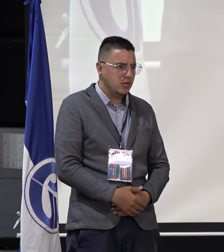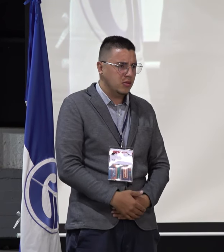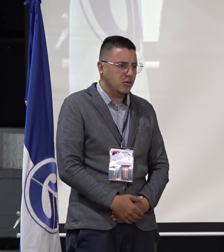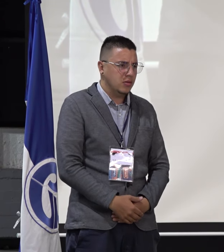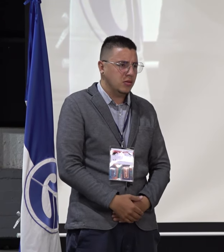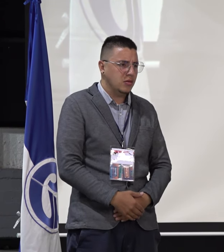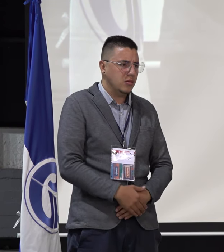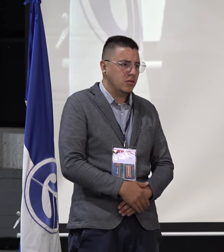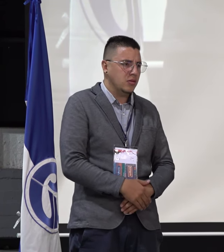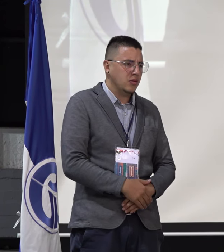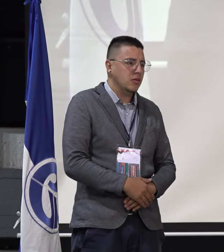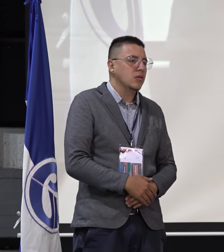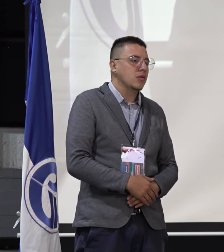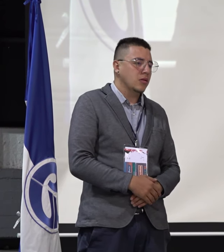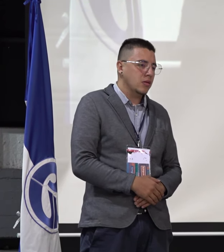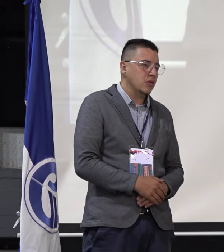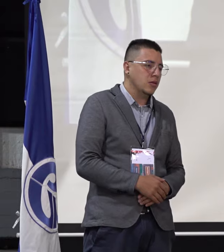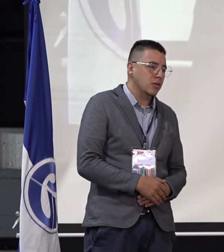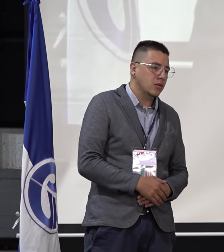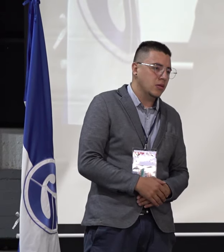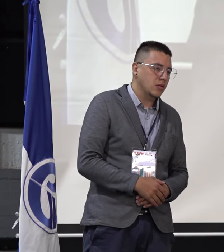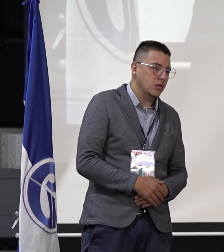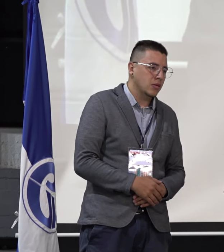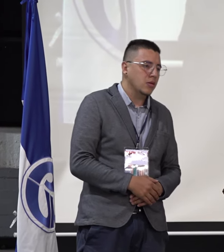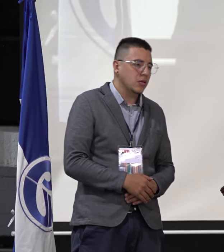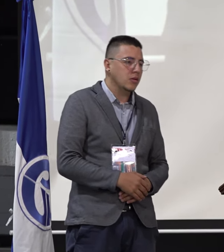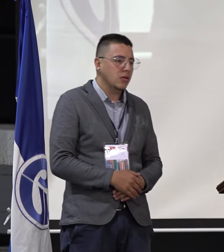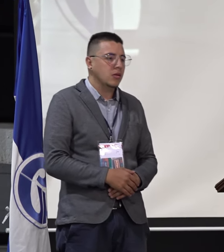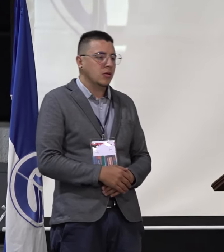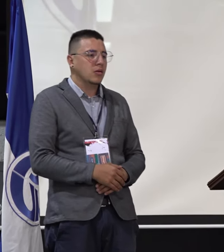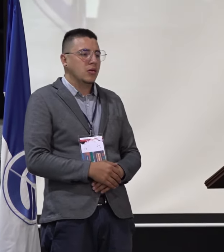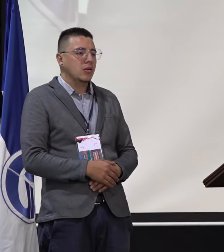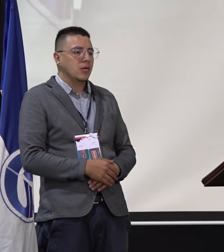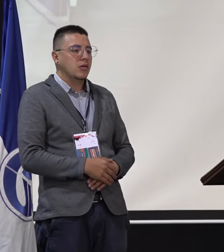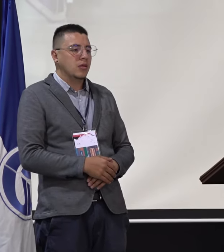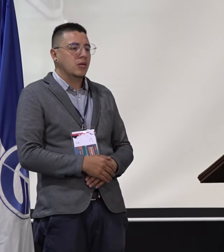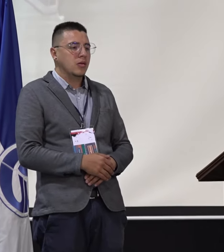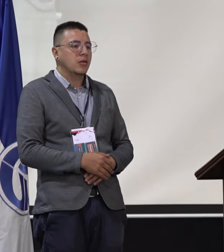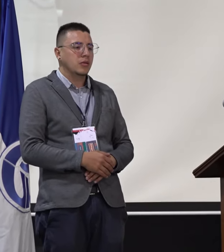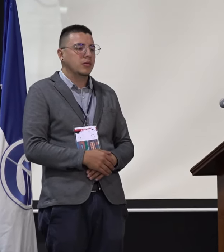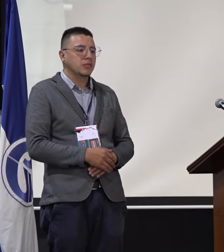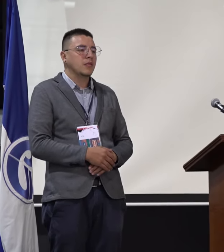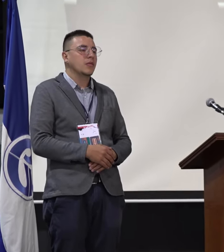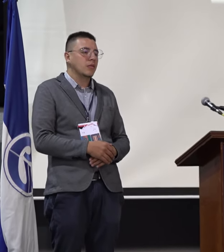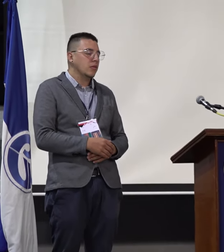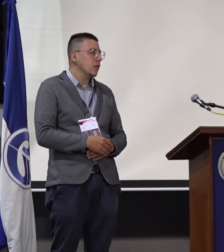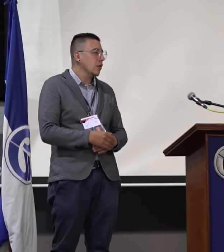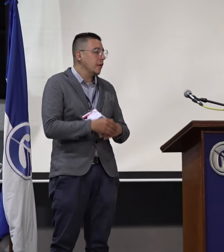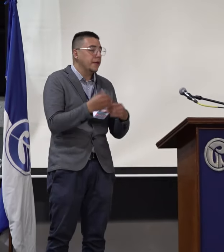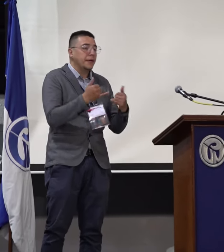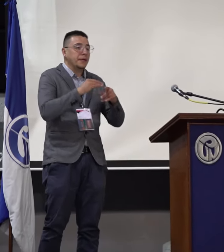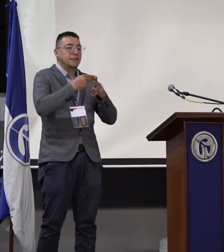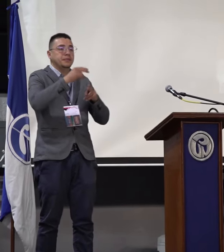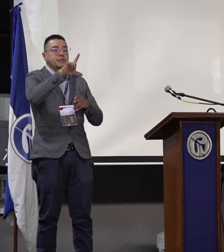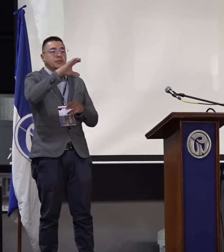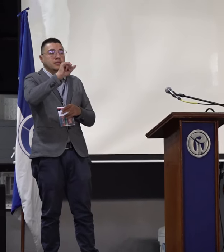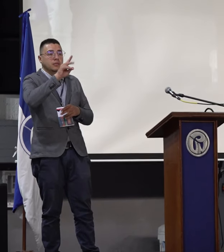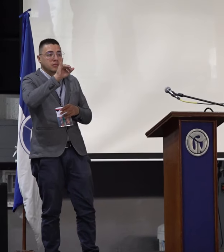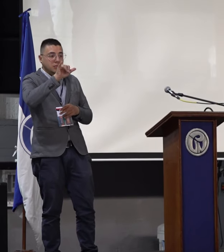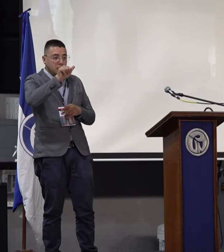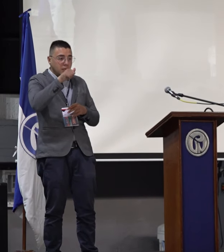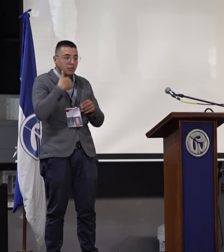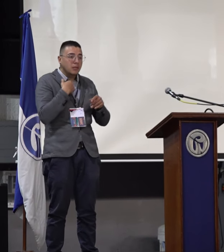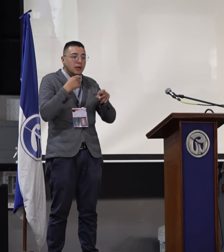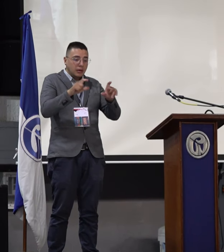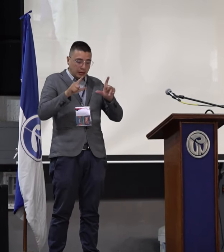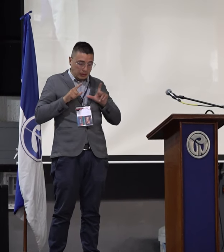Muy buenas tardes, días para todos y para todas. Mi nombre es Claudia Castaño, soy egresada a la